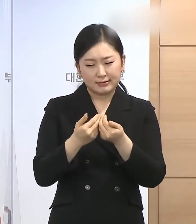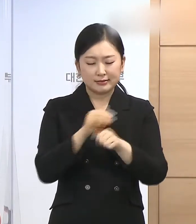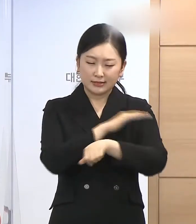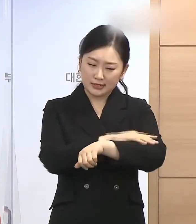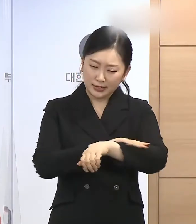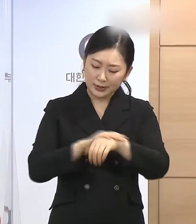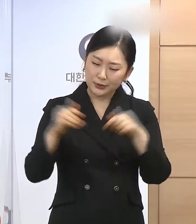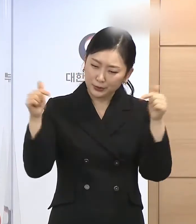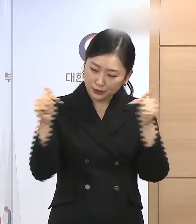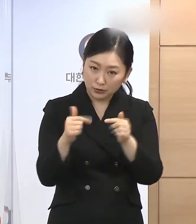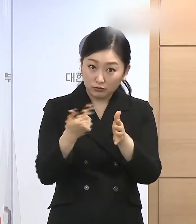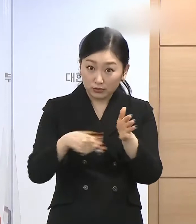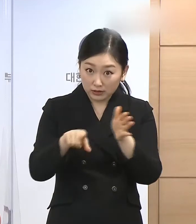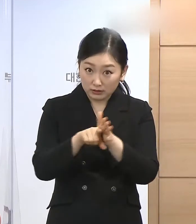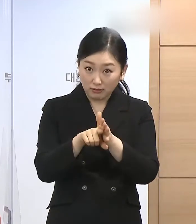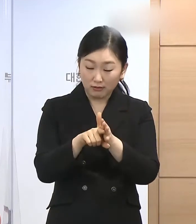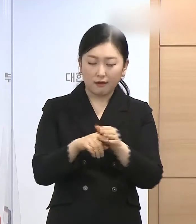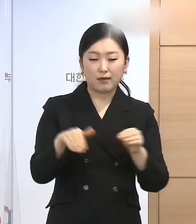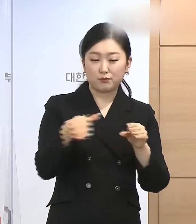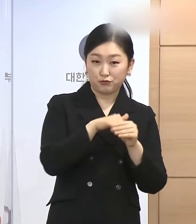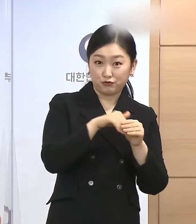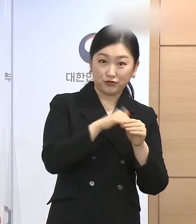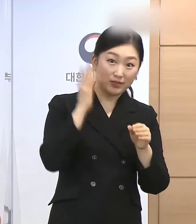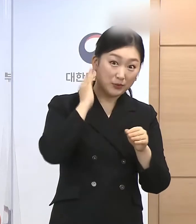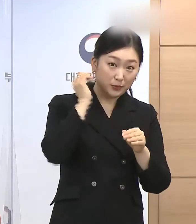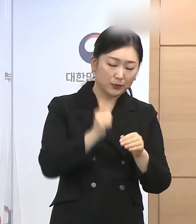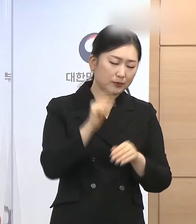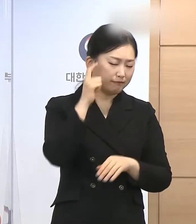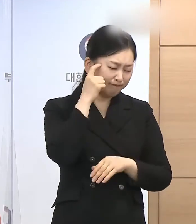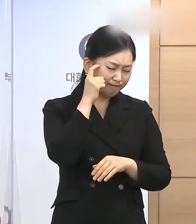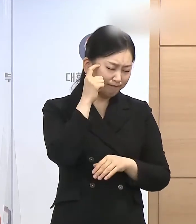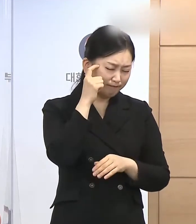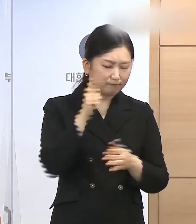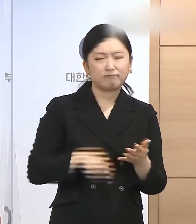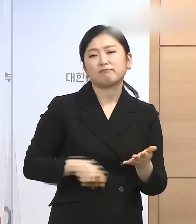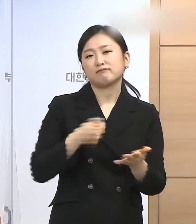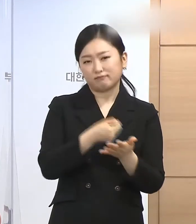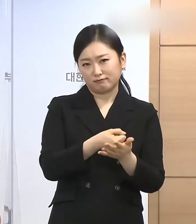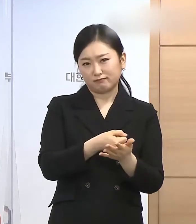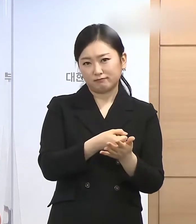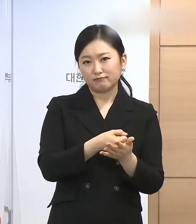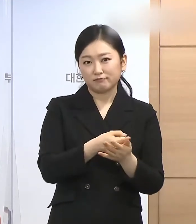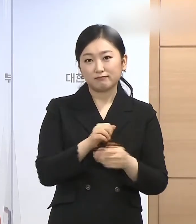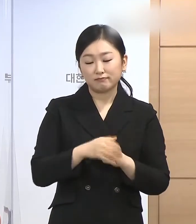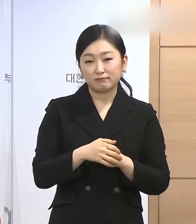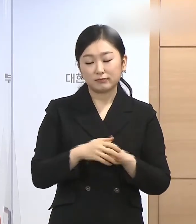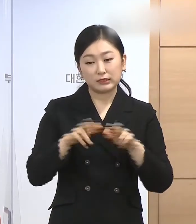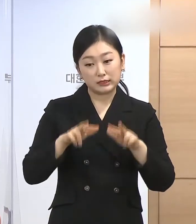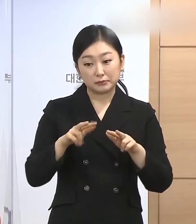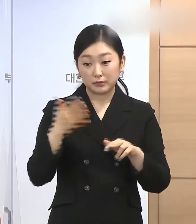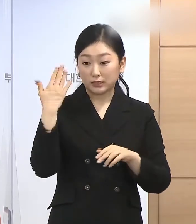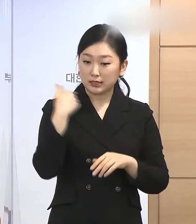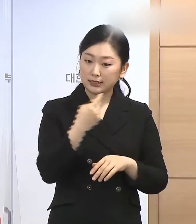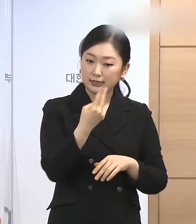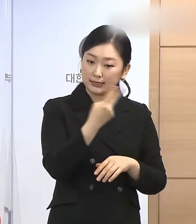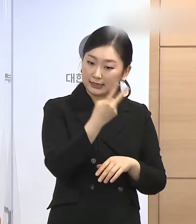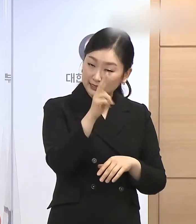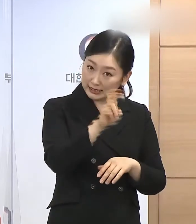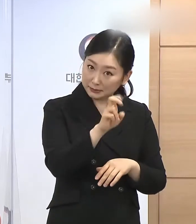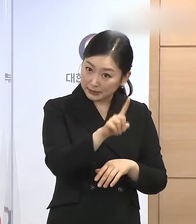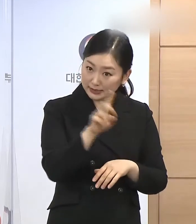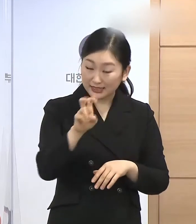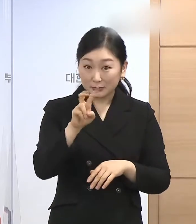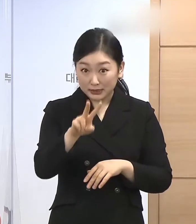고려한 것으로 알고 있습니다. 사면 심사위원회를 지난 20일과 20일 양일간